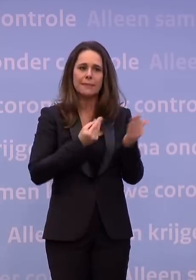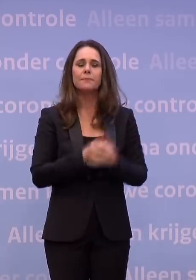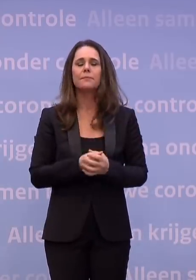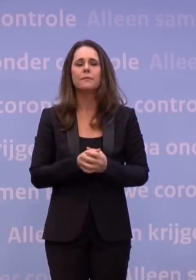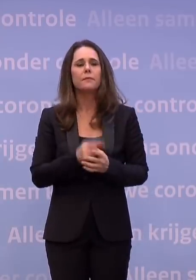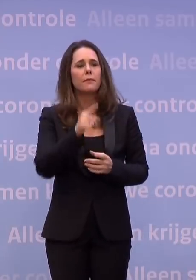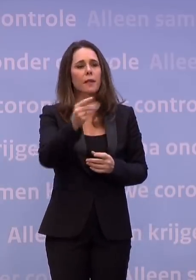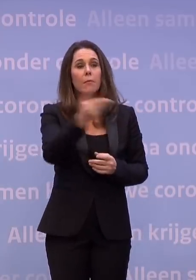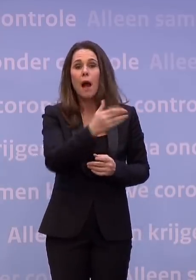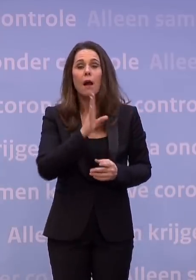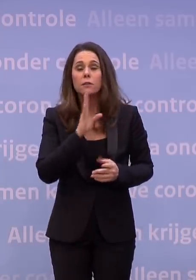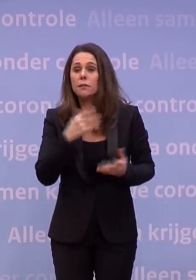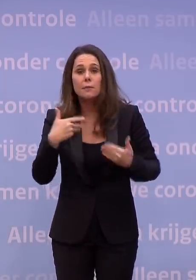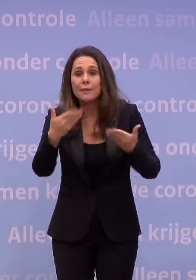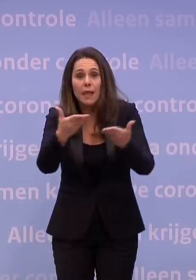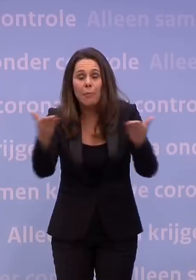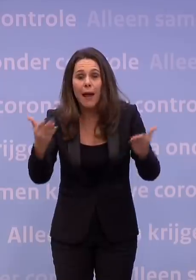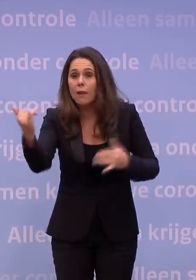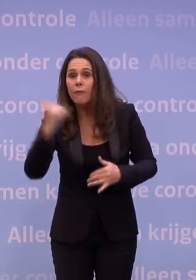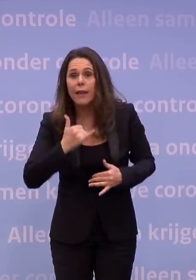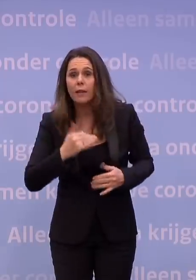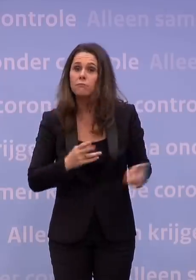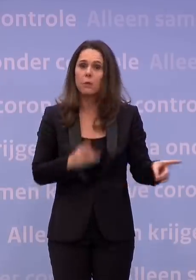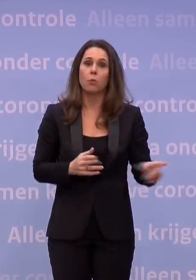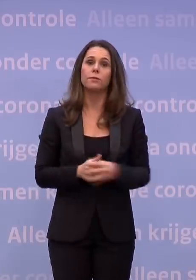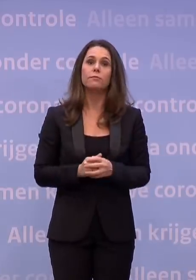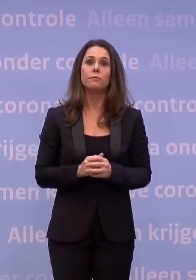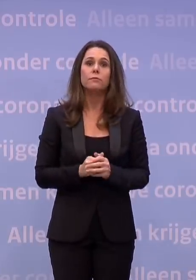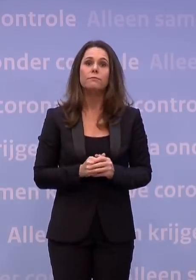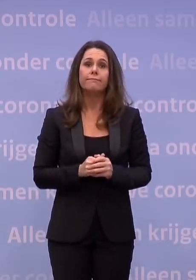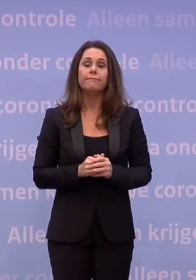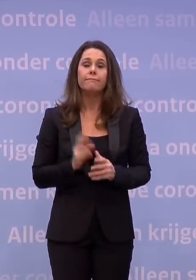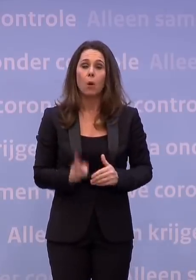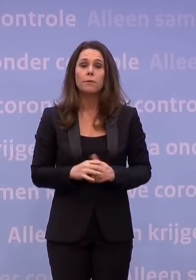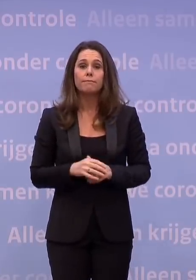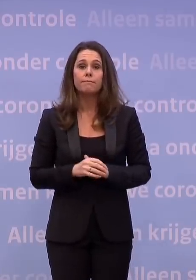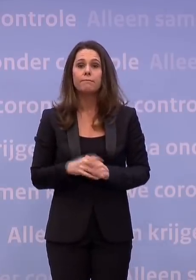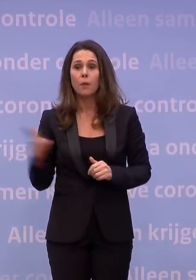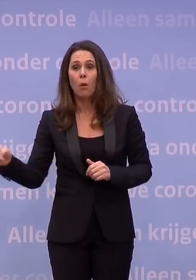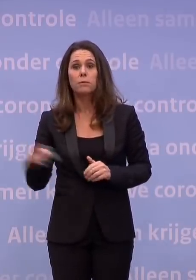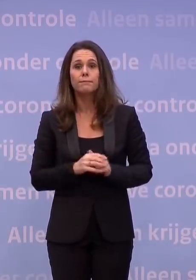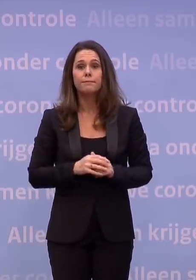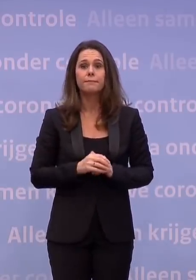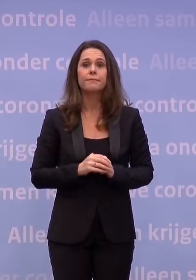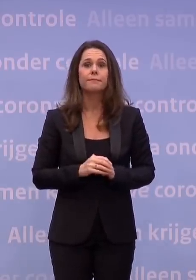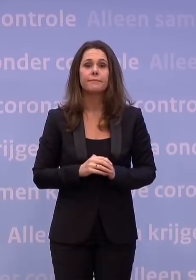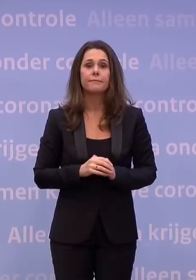niet is, of niet beschikbaar is, dan kun je dus niet vliegen. Ja, klopt. Straks meer. Ja, klopt. Oké.